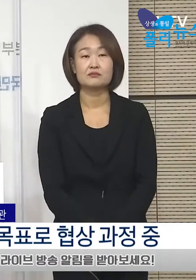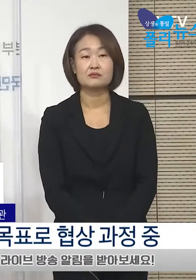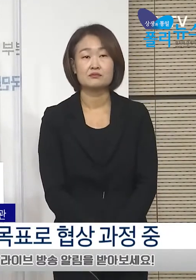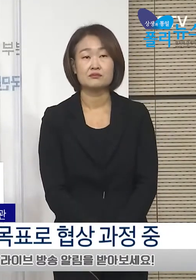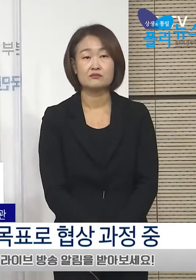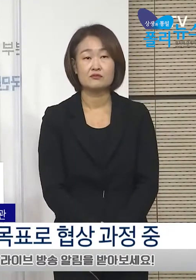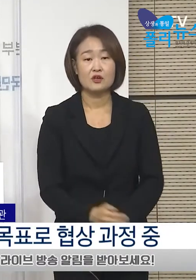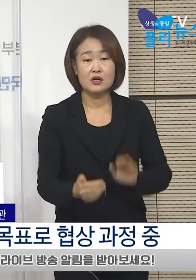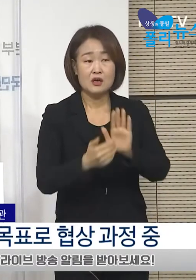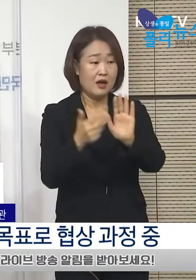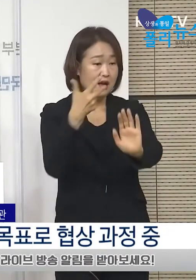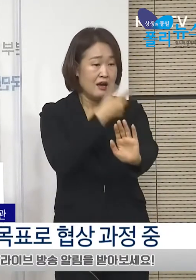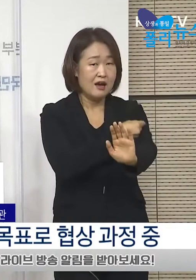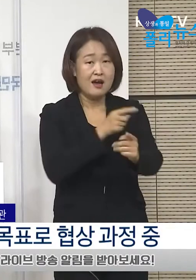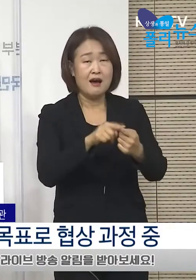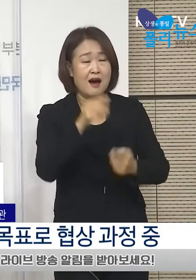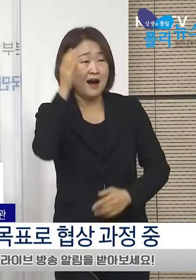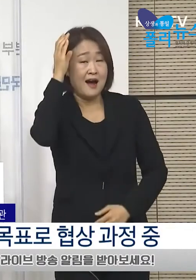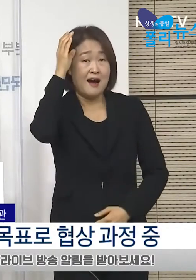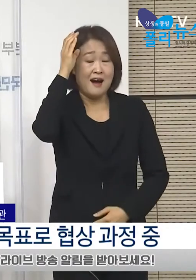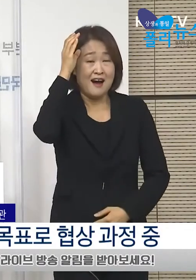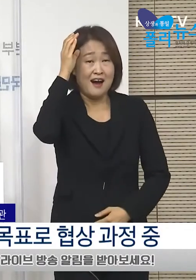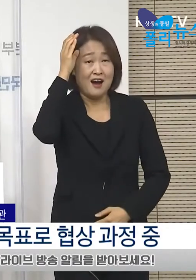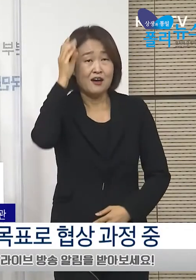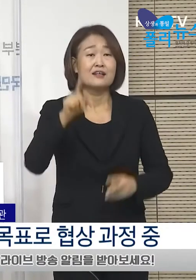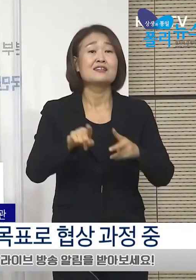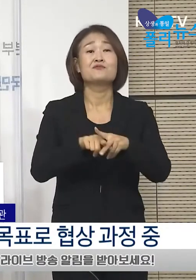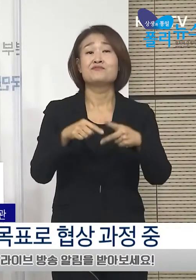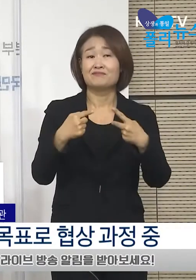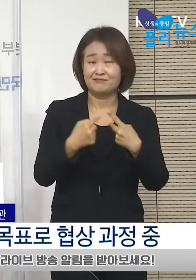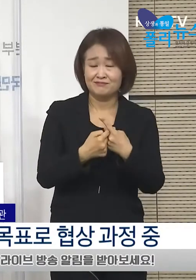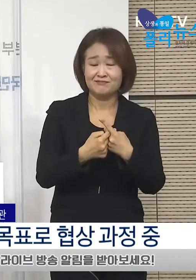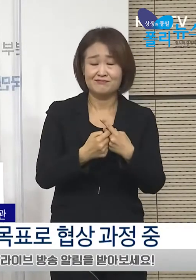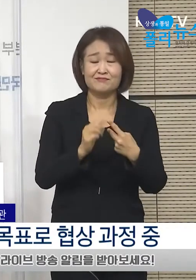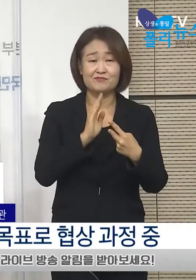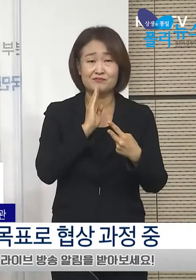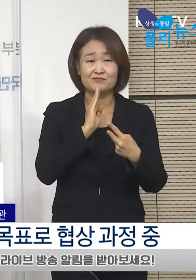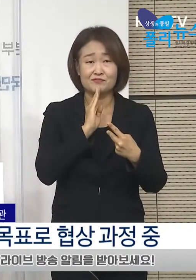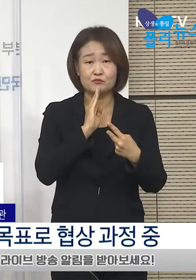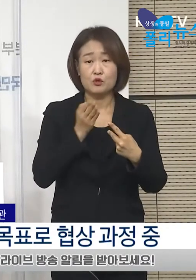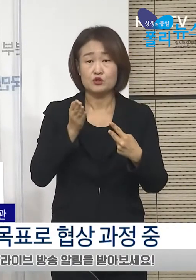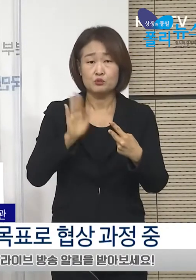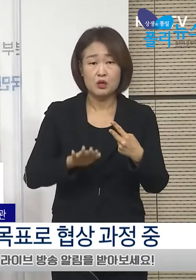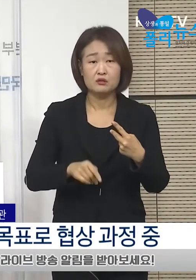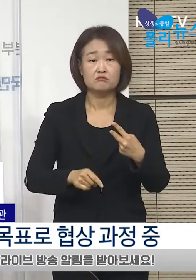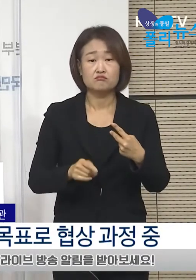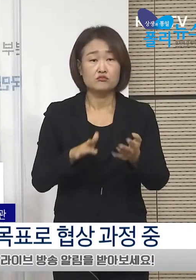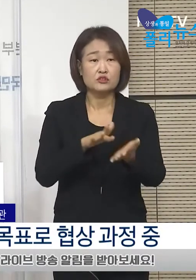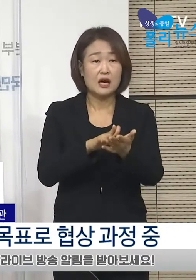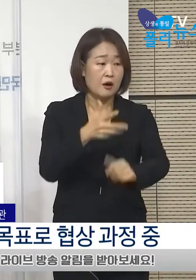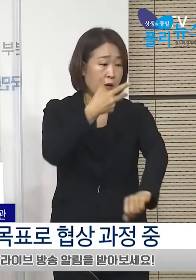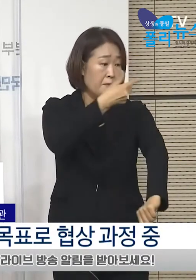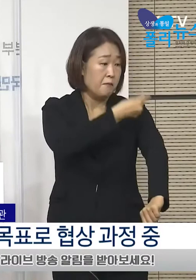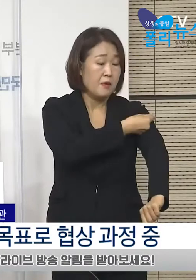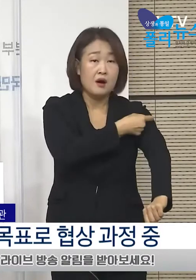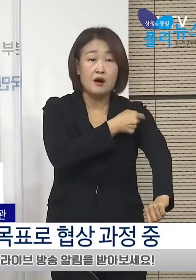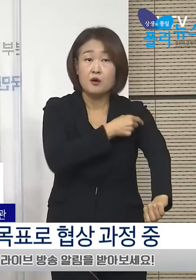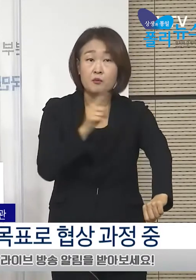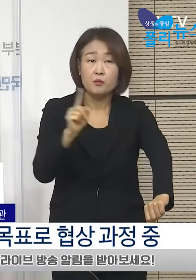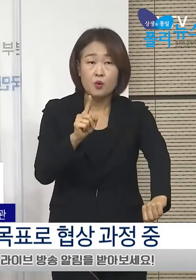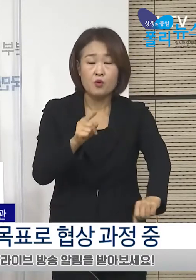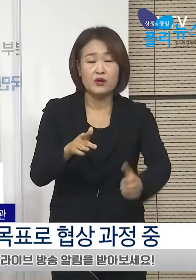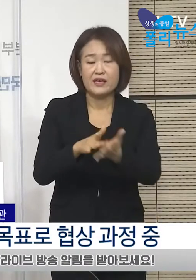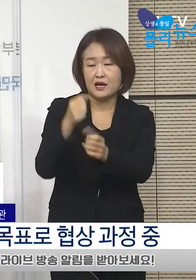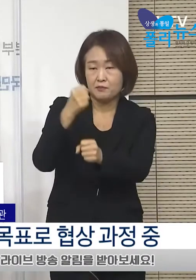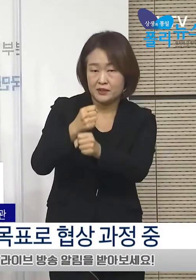백신에 대한 기대가 커지는 것은 충분히 이해할 수 있는 상황이라 백신의 접종은 백신의 생산뿐 아니라